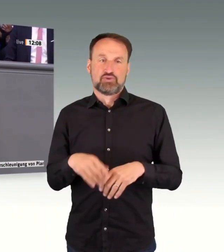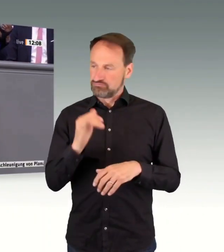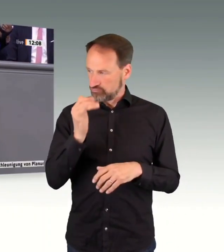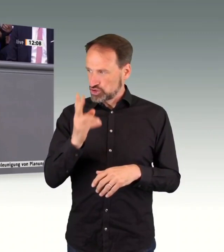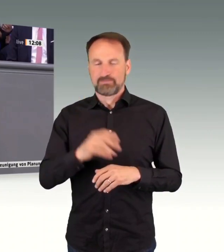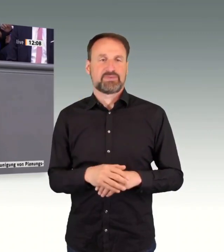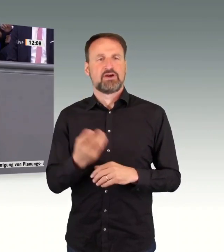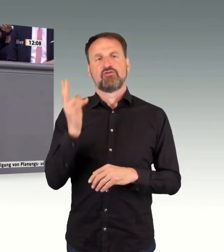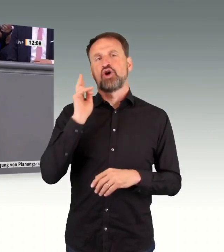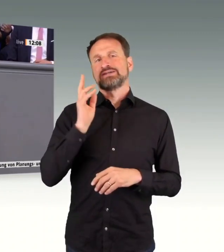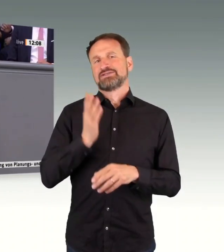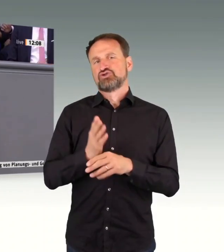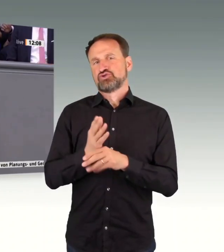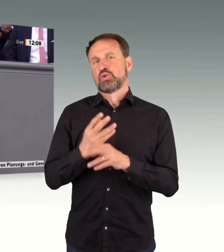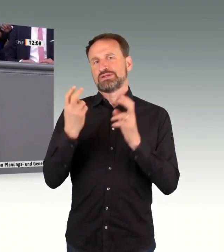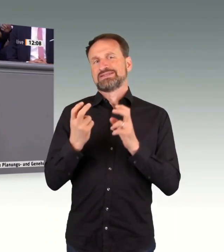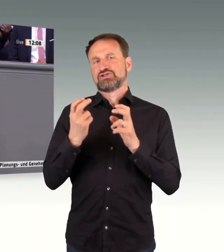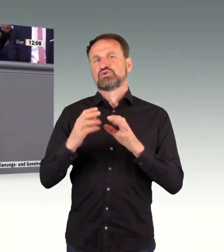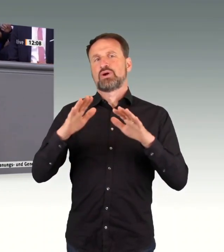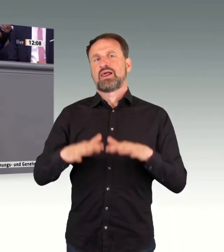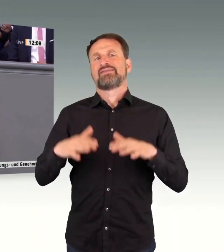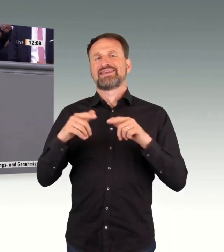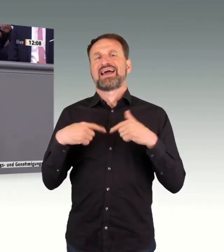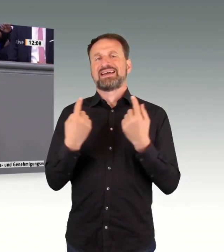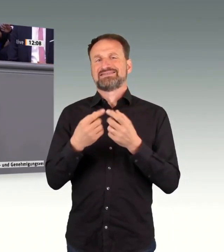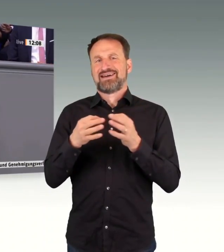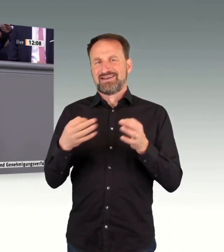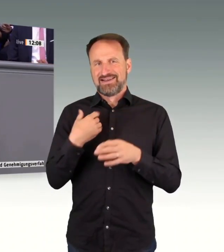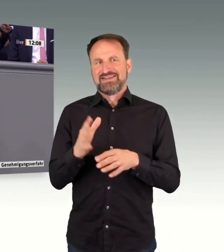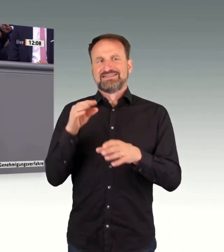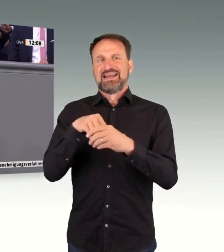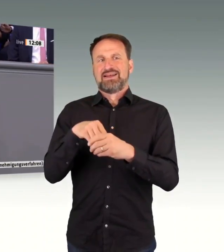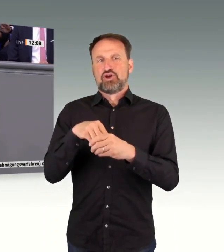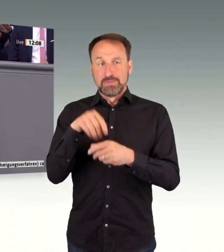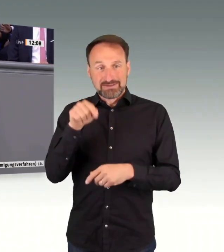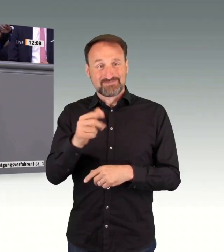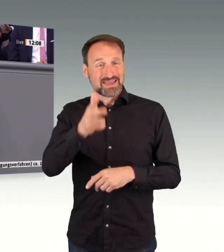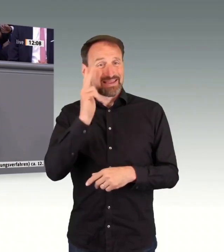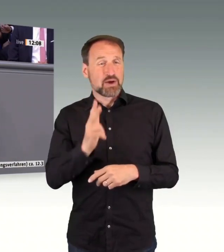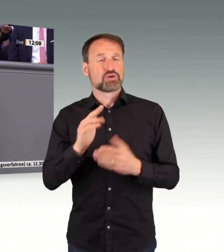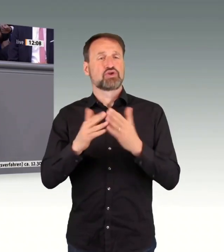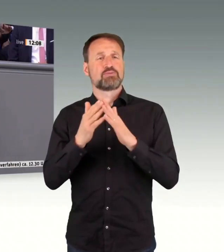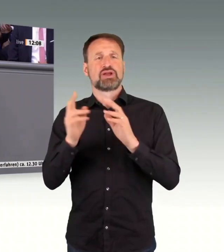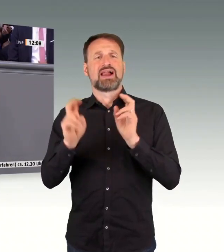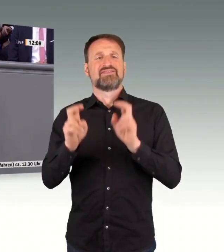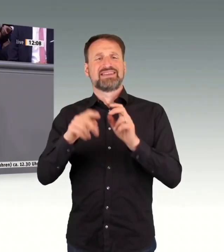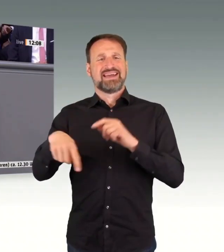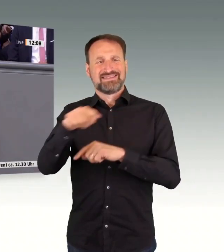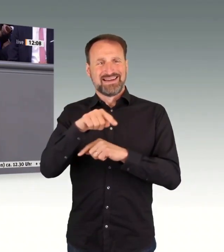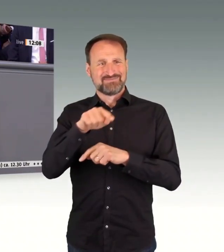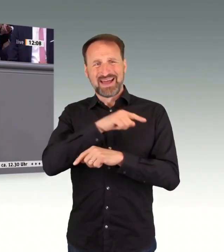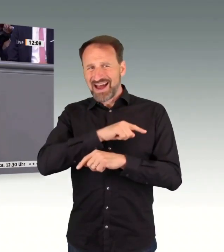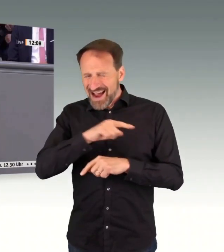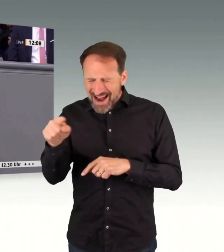Wahlprogramm. Nun haben wir eine Rolle als Oppositionskampf, nicht selber umsetzen. Aber wir helfen der Ampel eben gerne, unter anderem mit diesem Antrag, aber keineswegs nur mit diesem